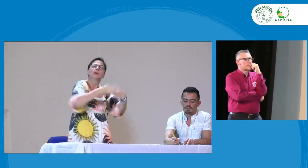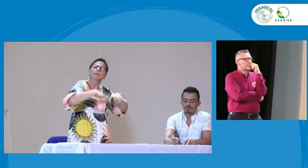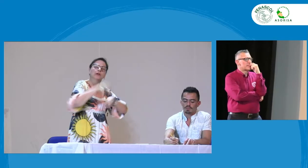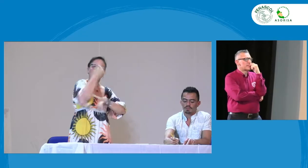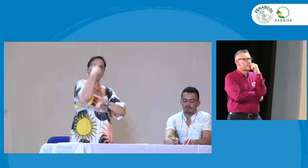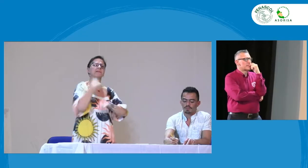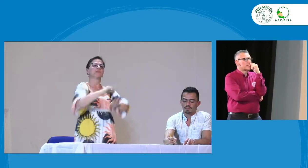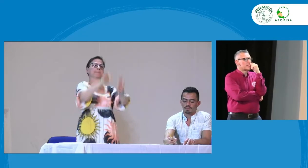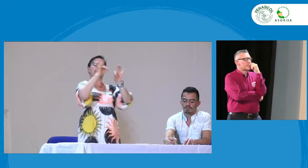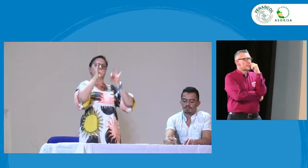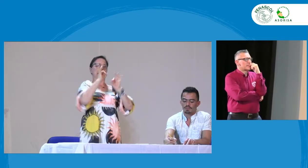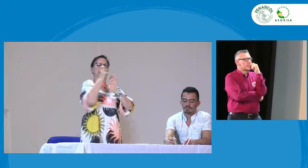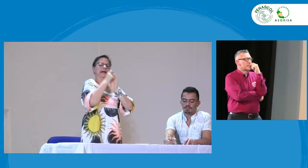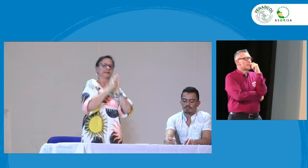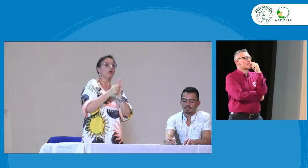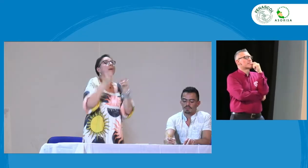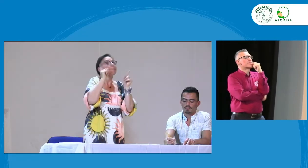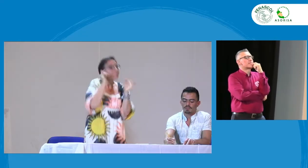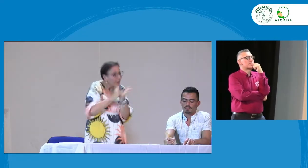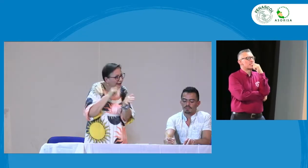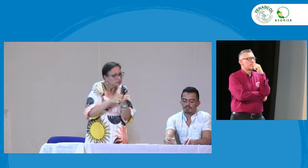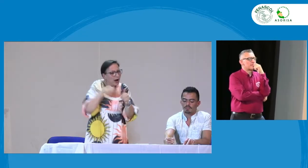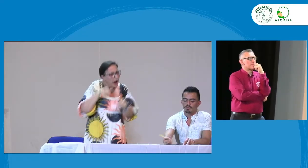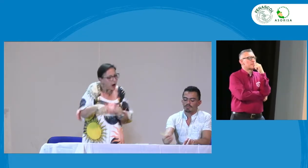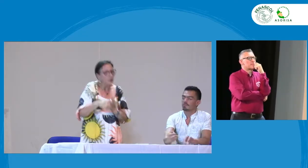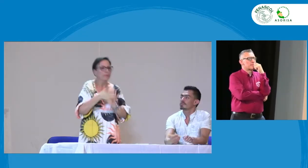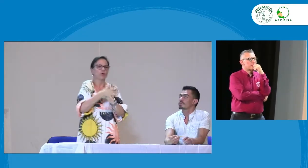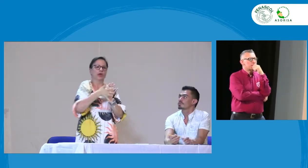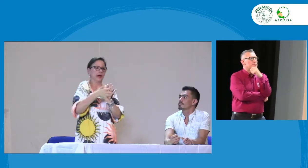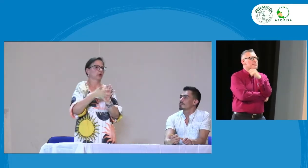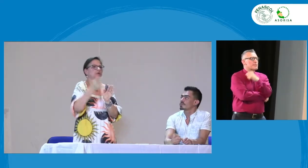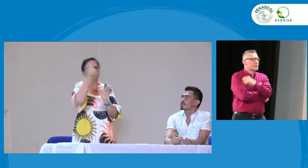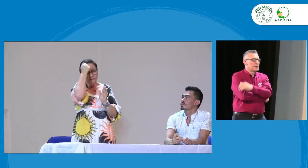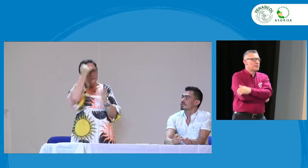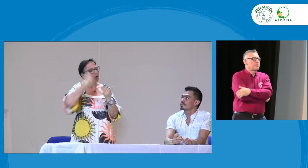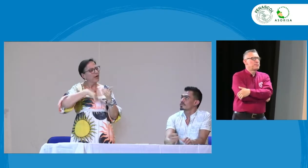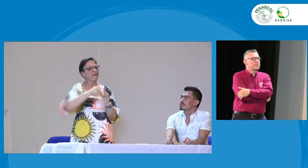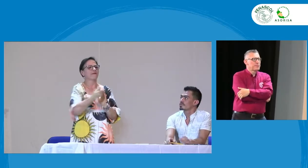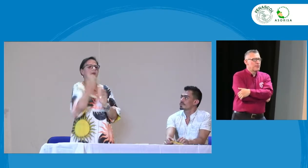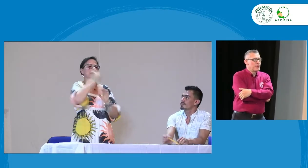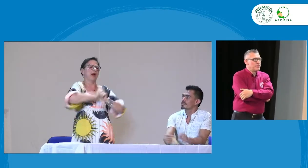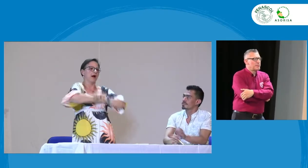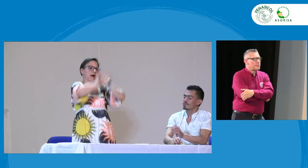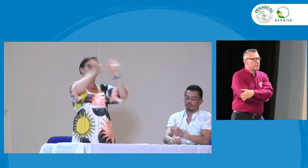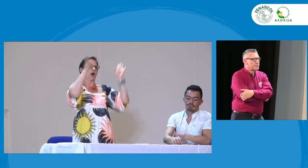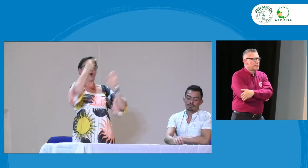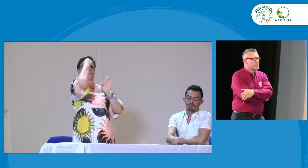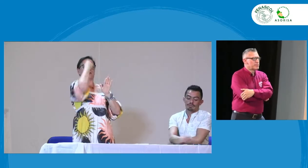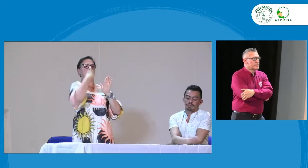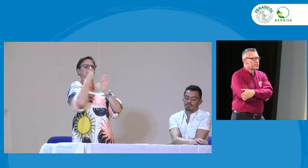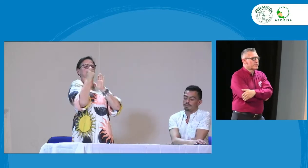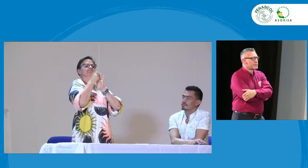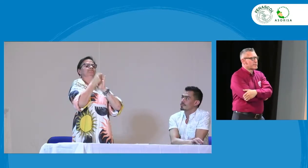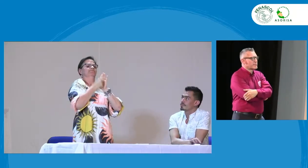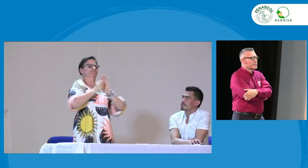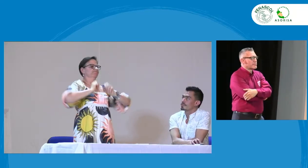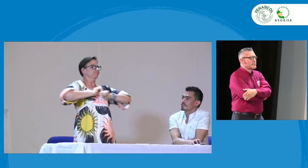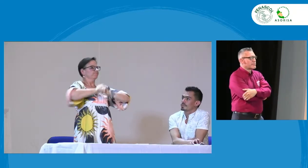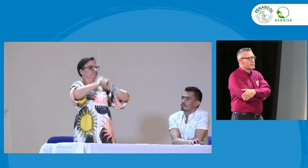pero les falta mucho conocimiento entonces es importante establecer criterios de valoración de calidad y sobre